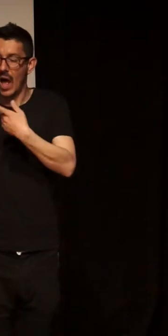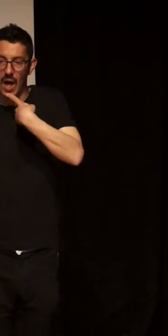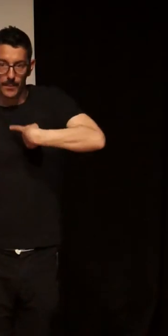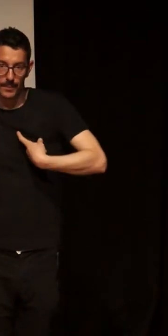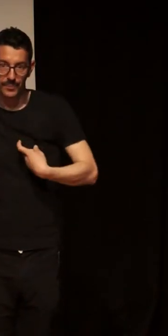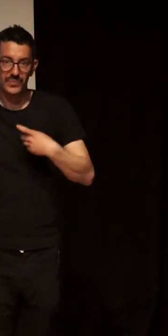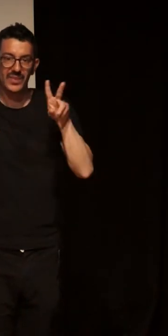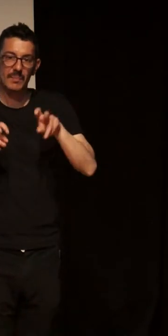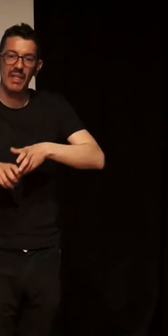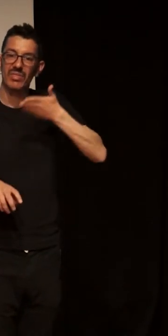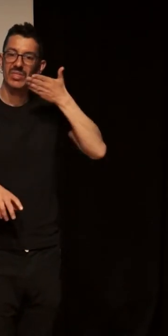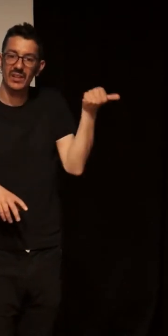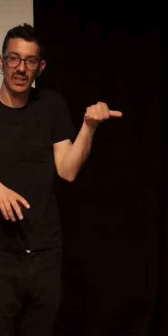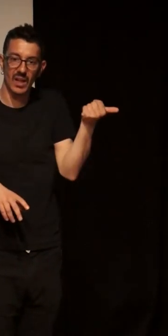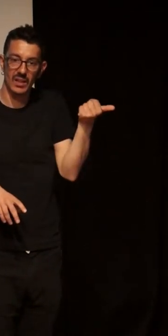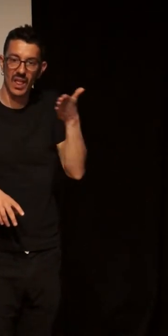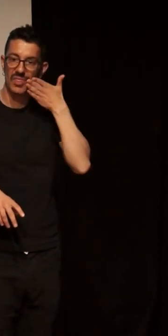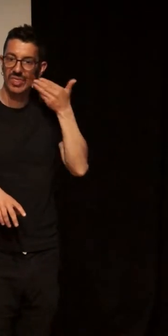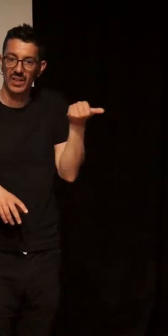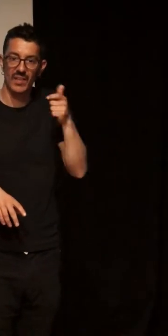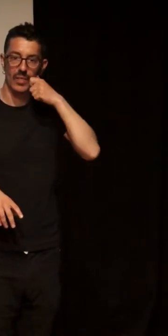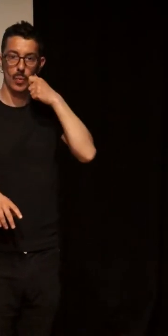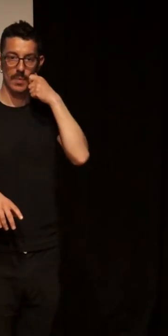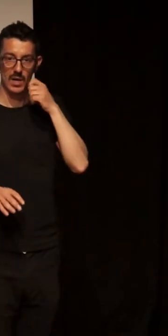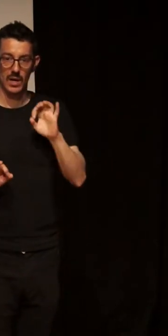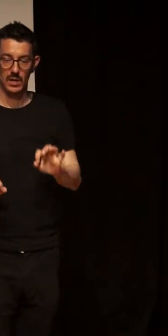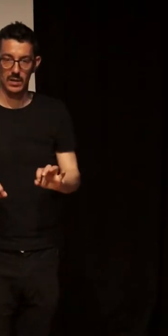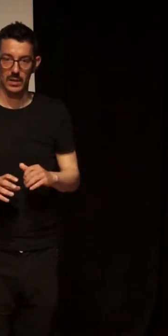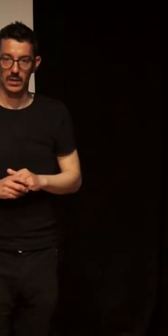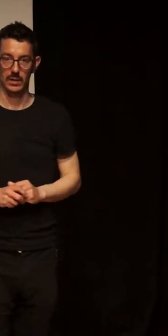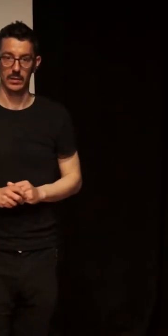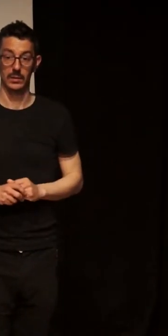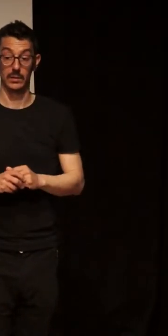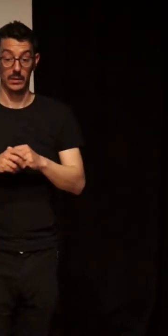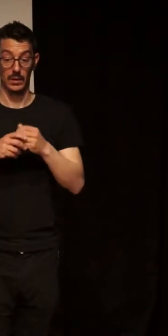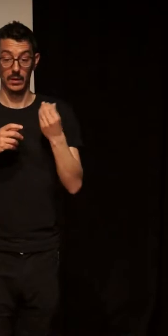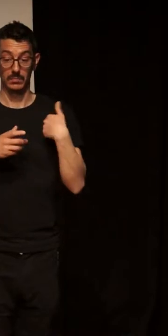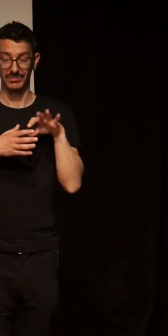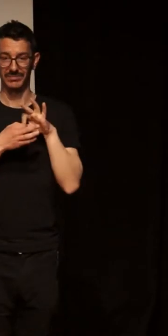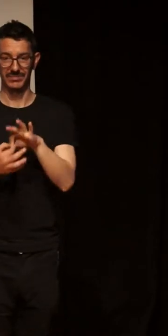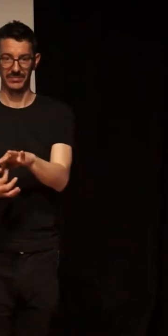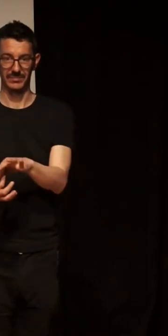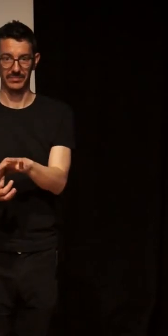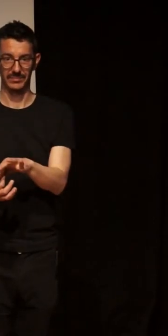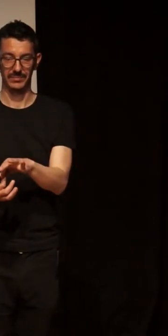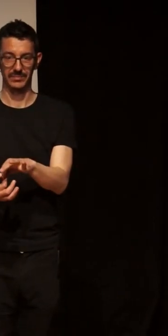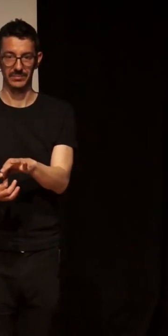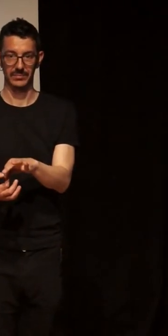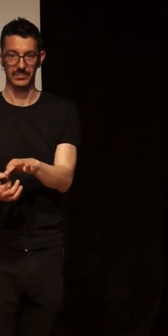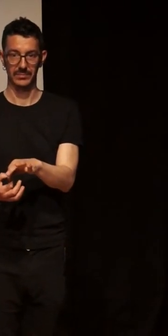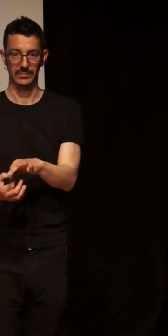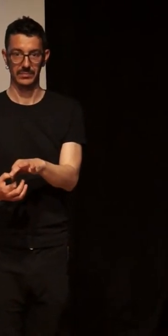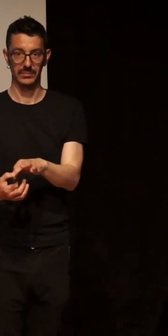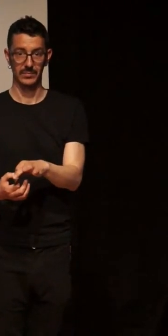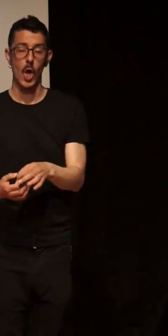What topics, in relation to the human dignity, they put out of manifesting. As we are vintage, as you see,